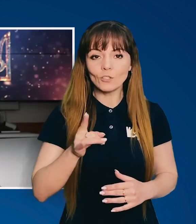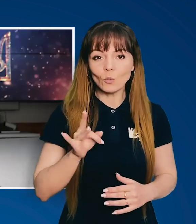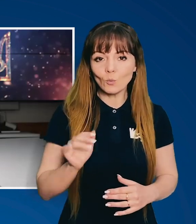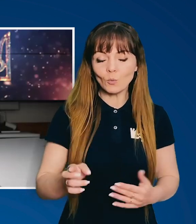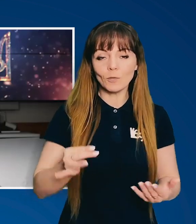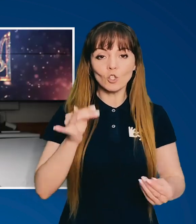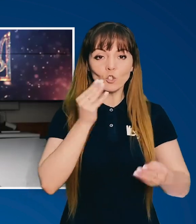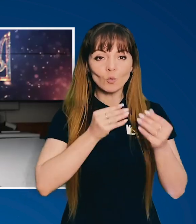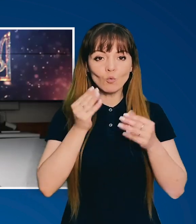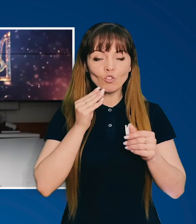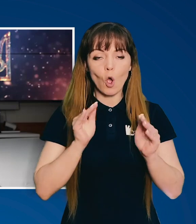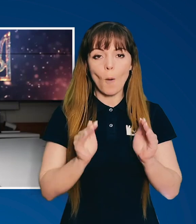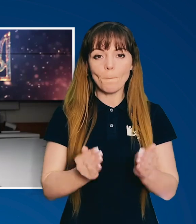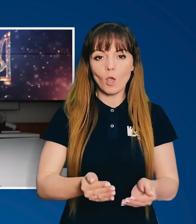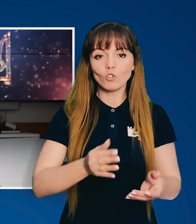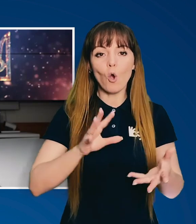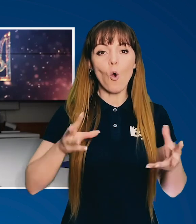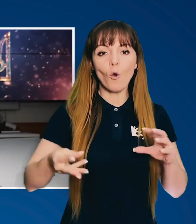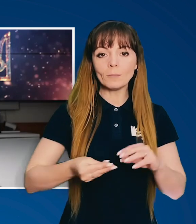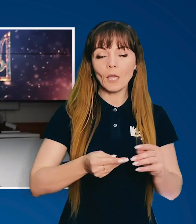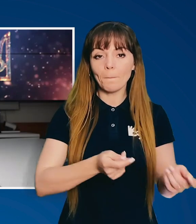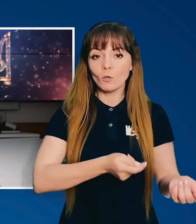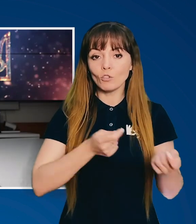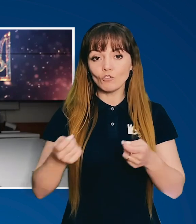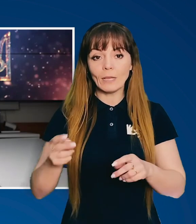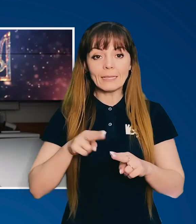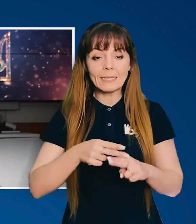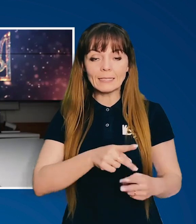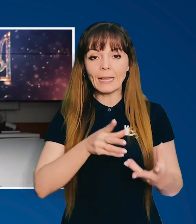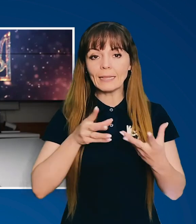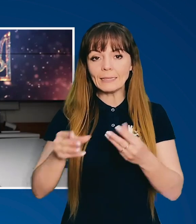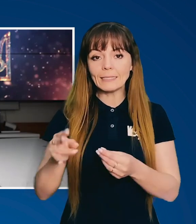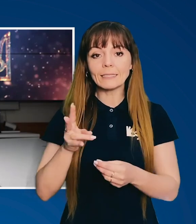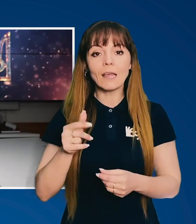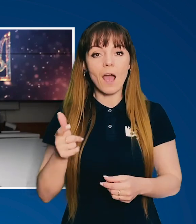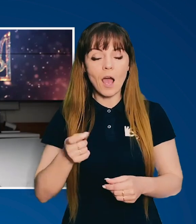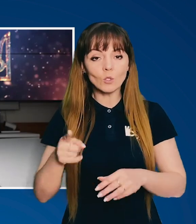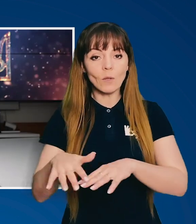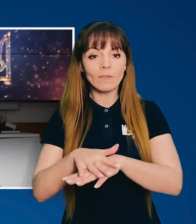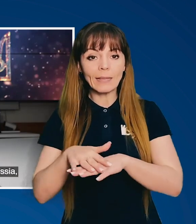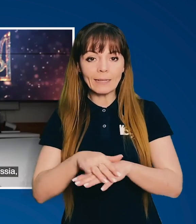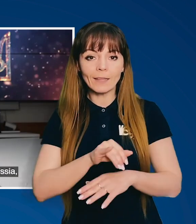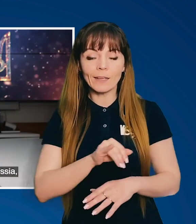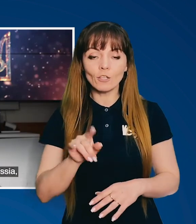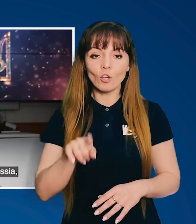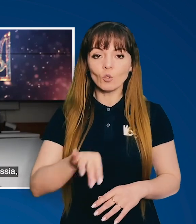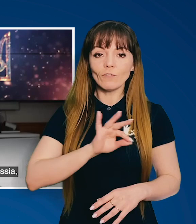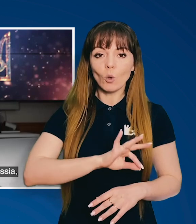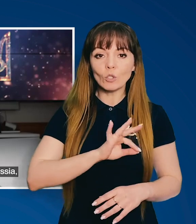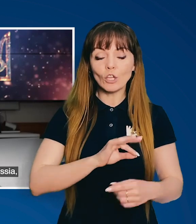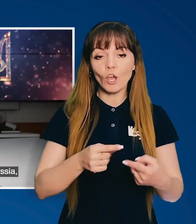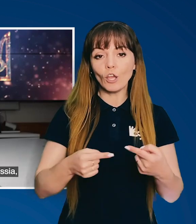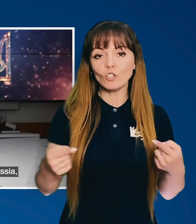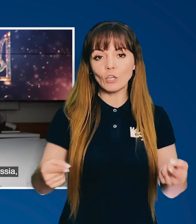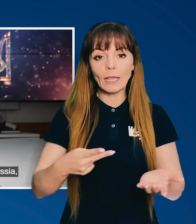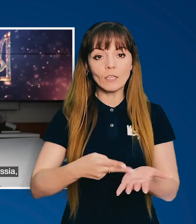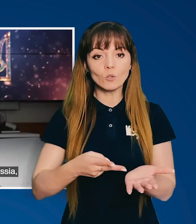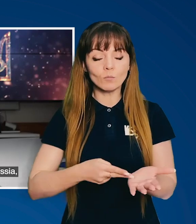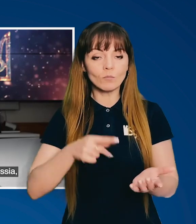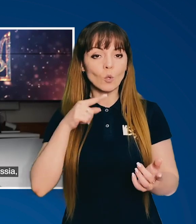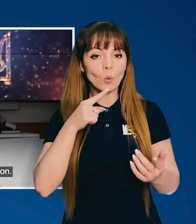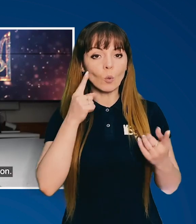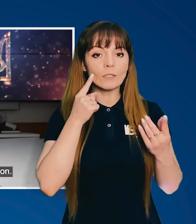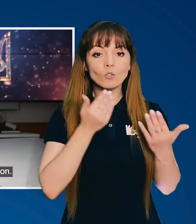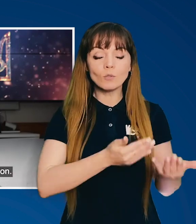рублях і штучно обмежує обсяг постачання. Цей тиск на газовий ринок, а також використання інших